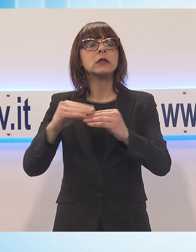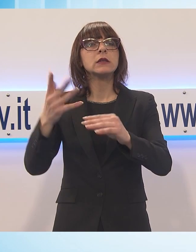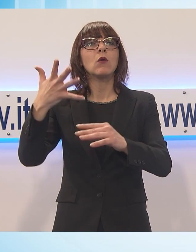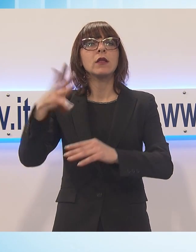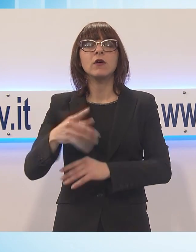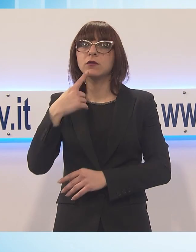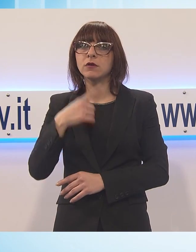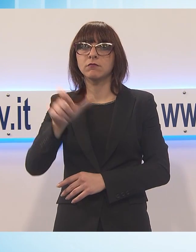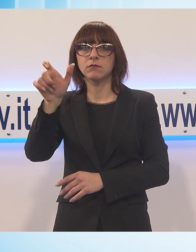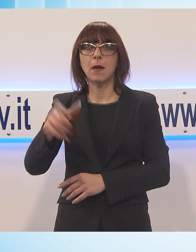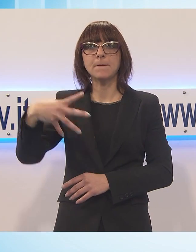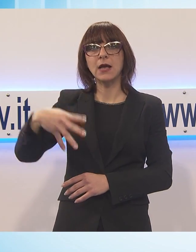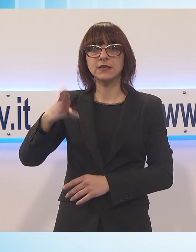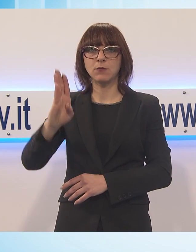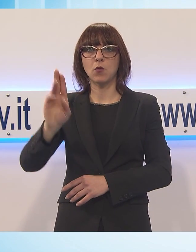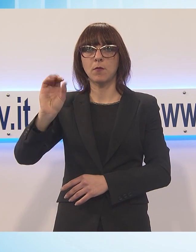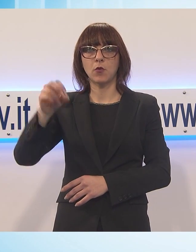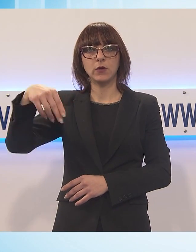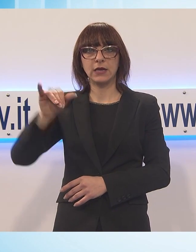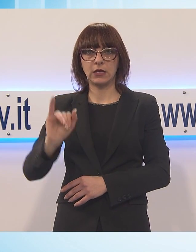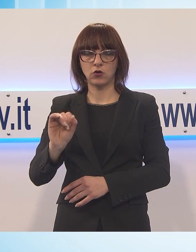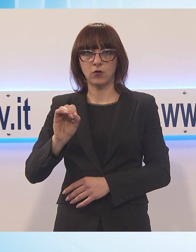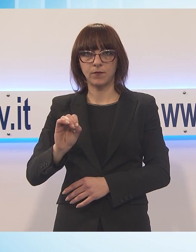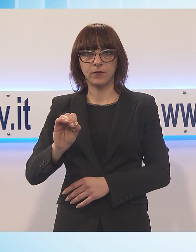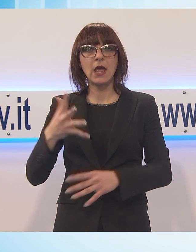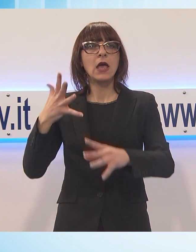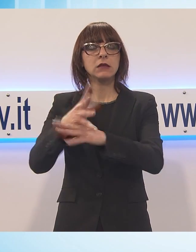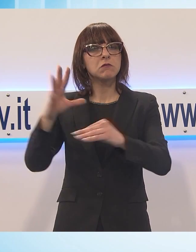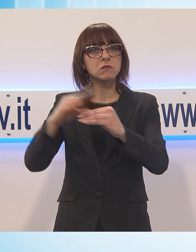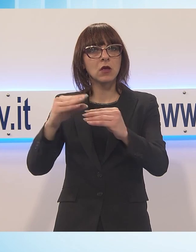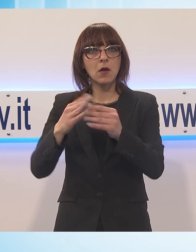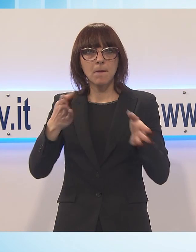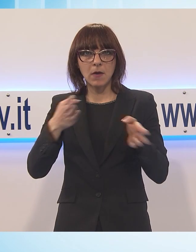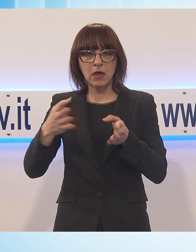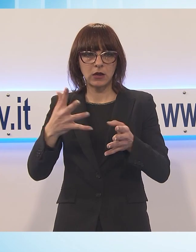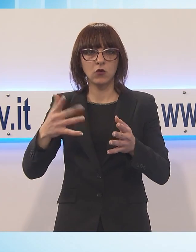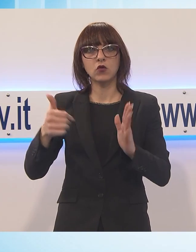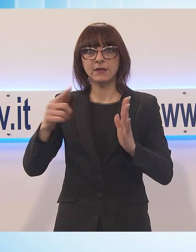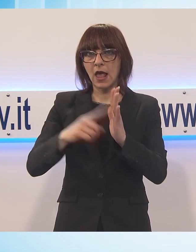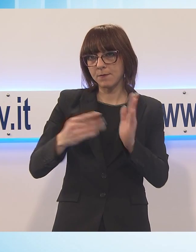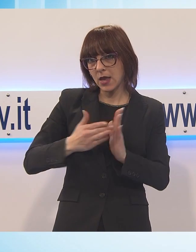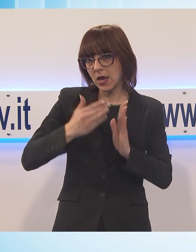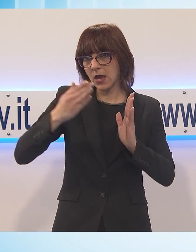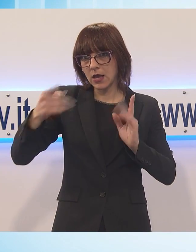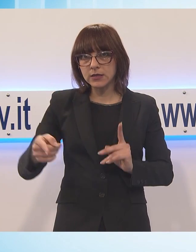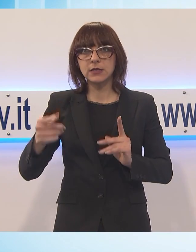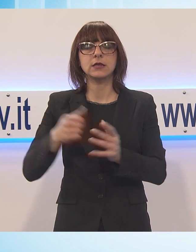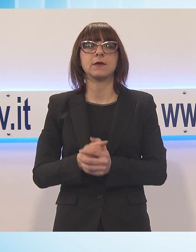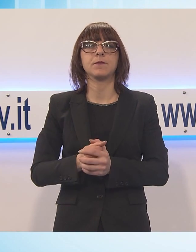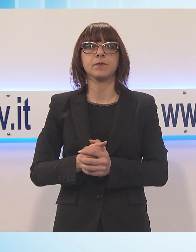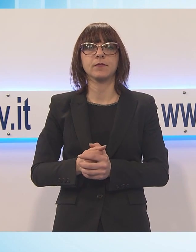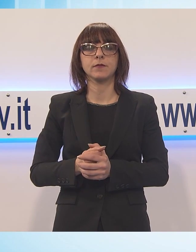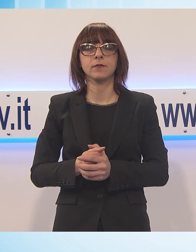della sovrintendenza e beni culturali di Lucca è durato circa sei mesi. Tutto il costo dell'intervento è stato a carico della comunità di Oneta,